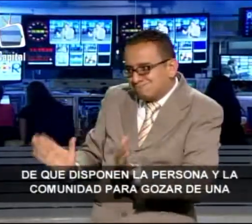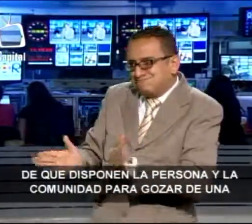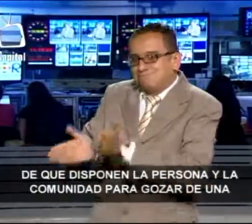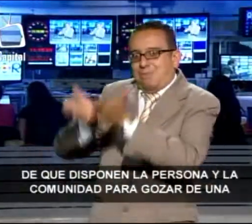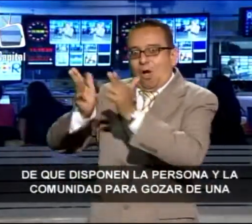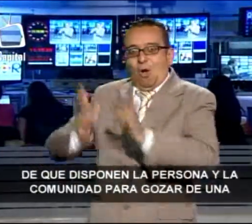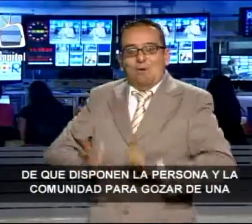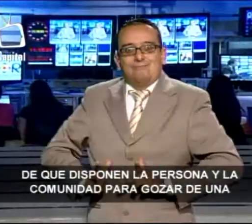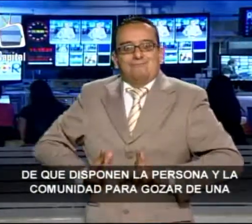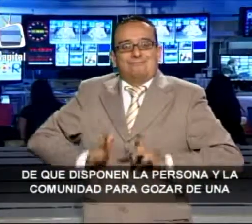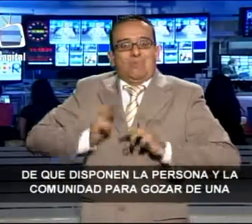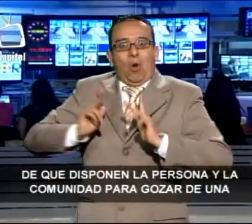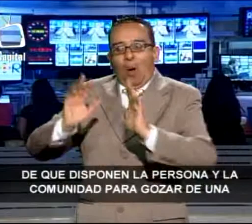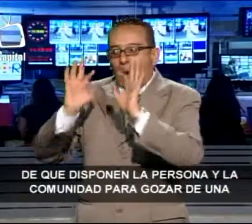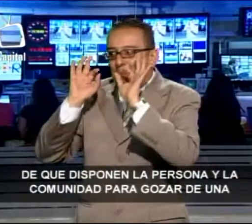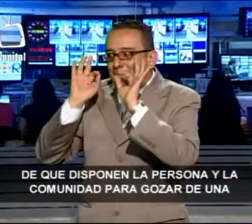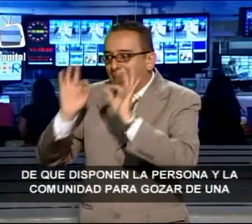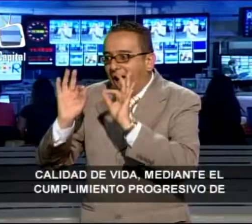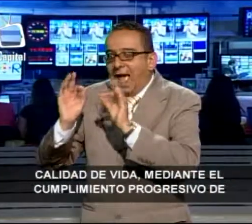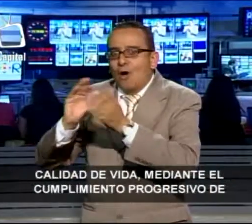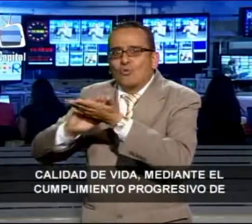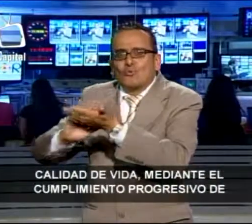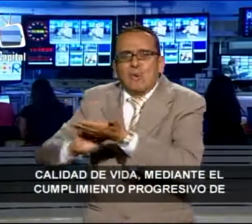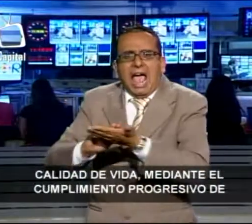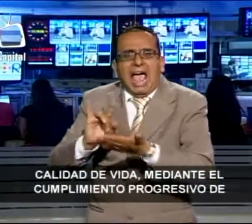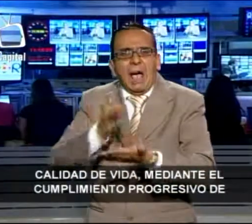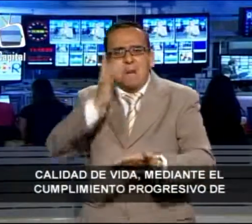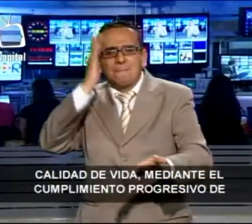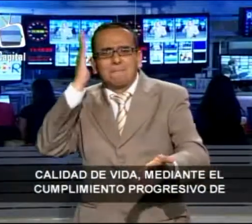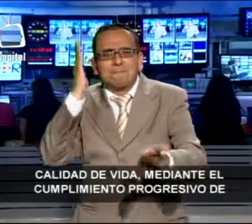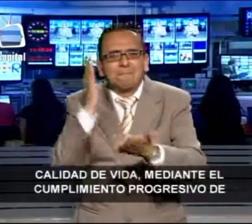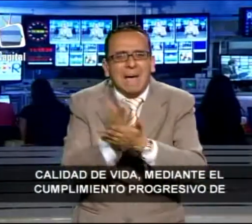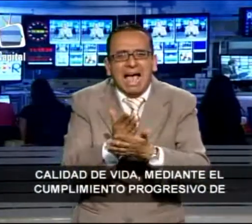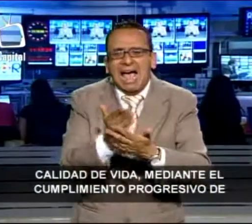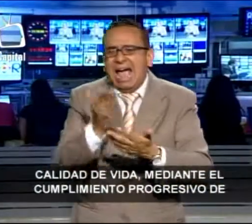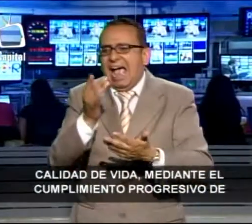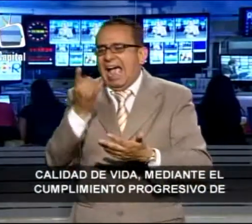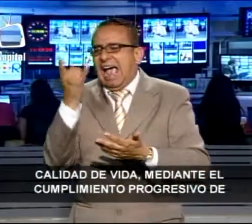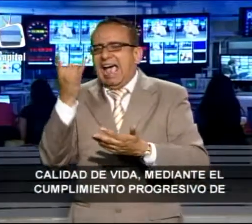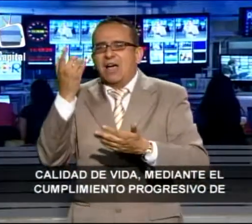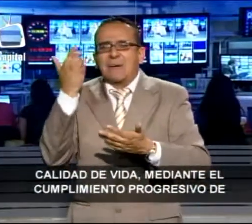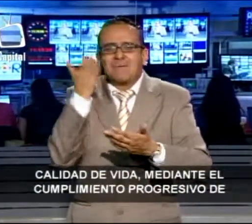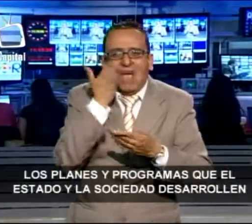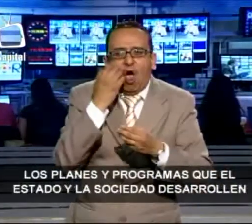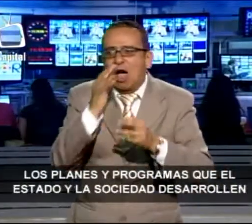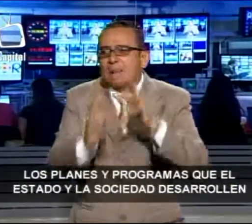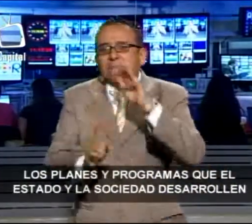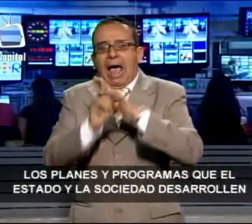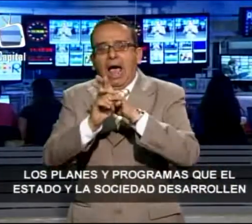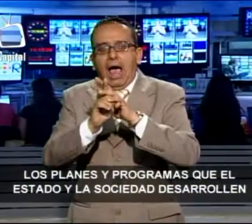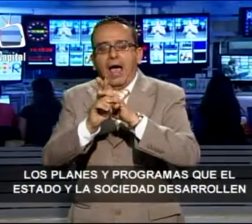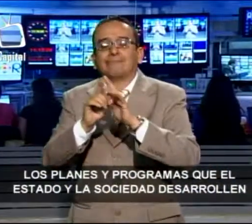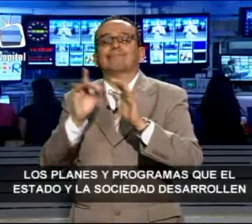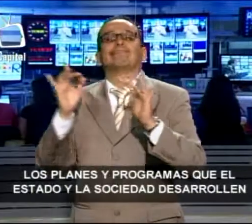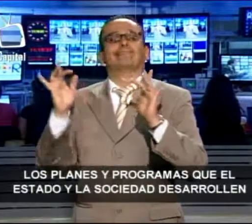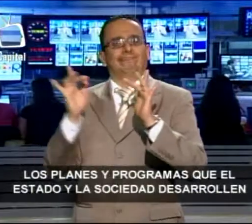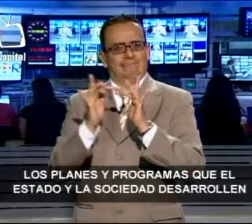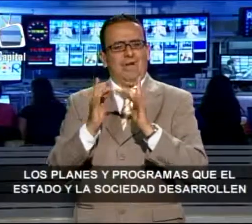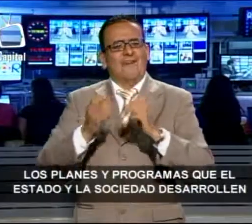y la comunidad para gozar de una calidad de vida, mediante el cumplimiento progresivo de los planes y programas que el Estado y la